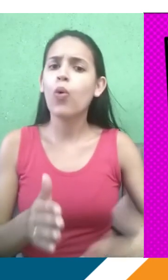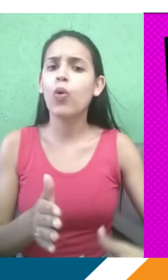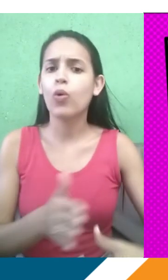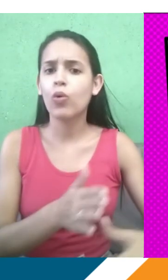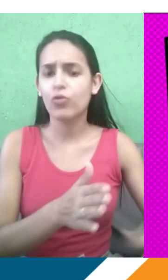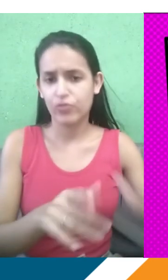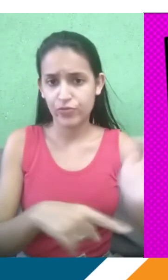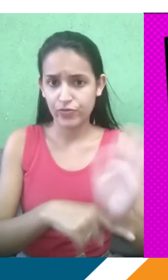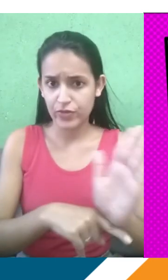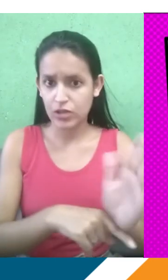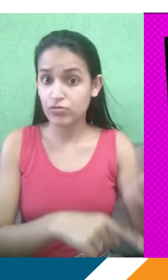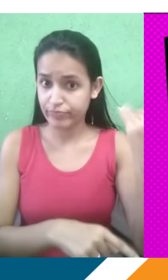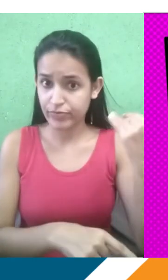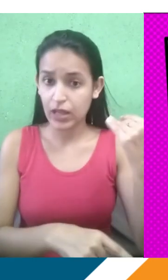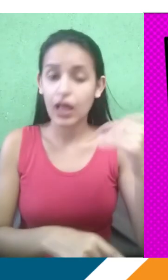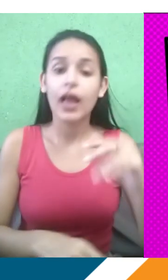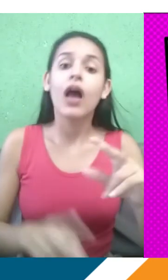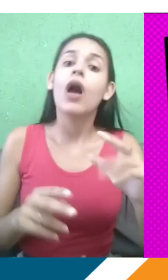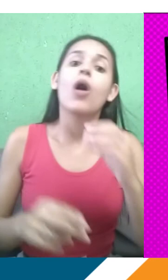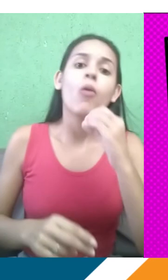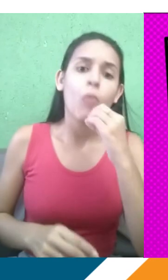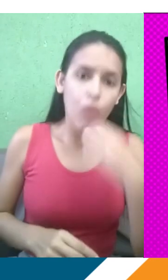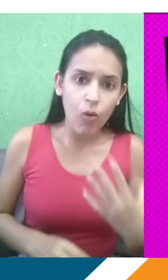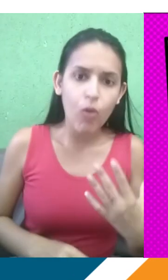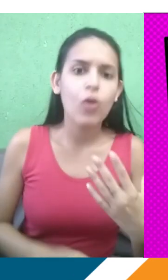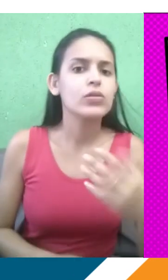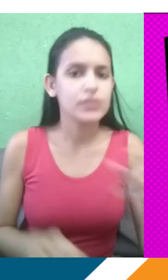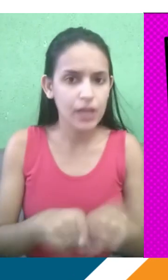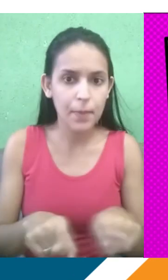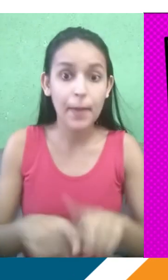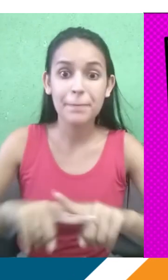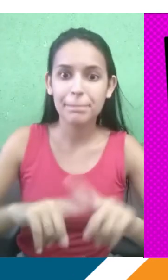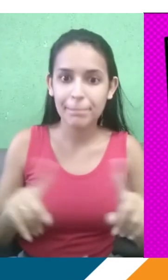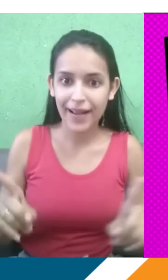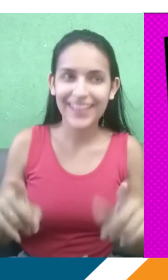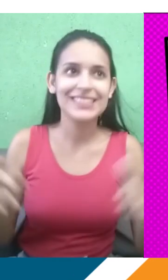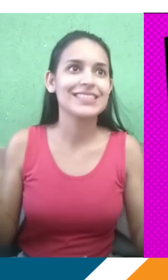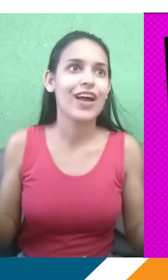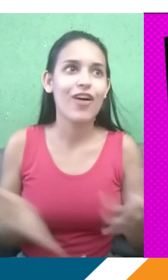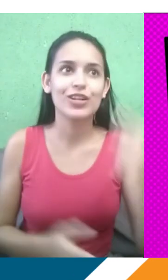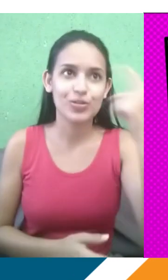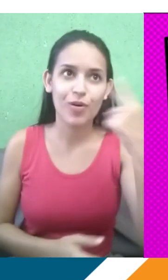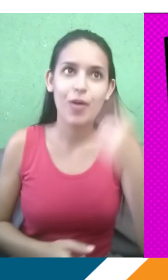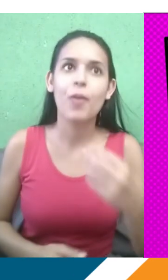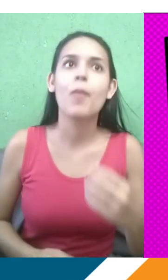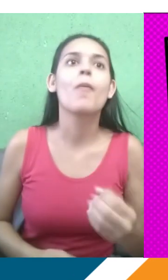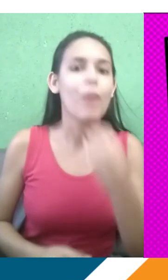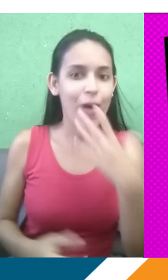os desafios que elas encontraram, como foi bom elas conseguirem conquistar o que elas almejavam. E esse aqui do espanhol é um motivacional, mas assim, a gente nem